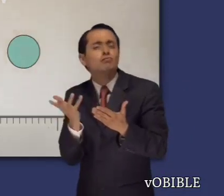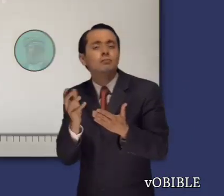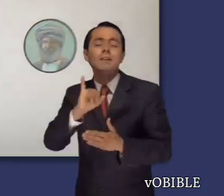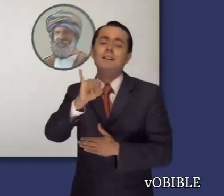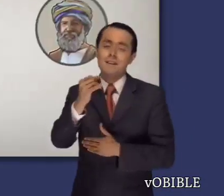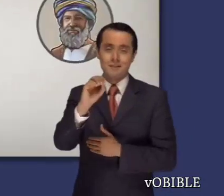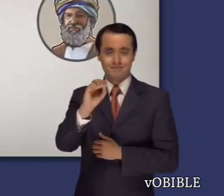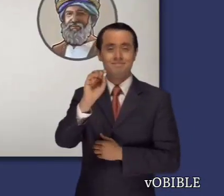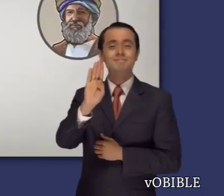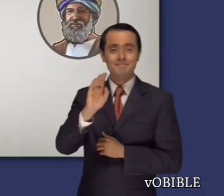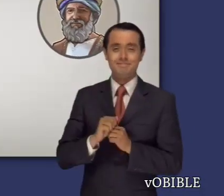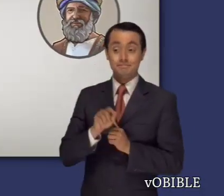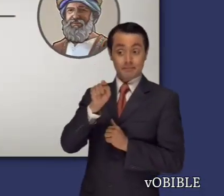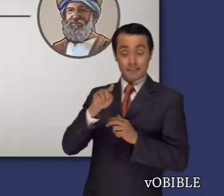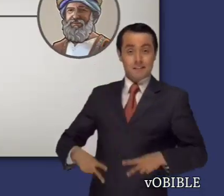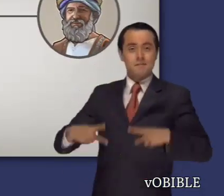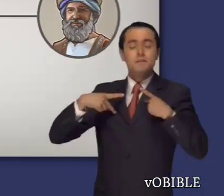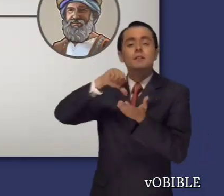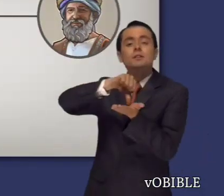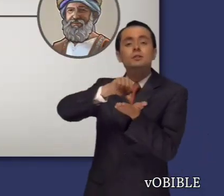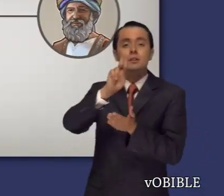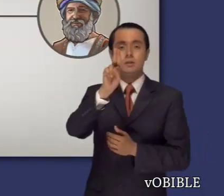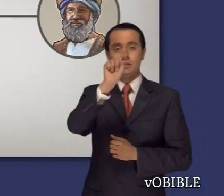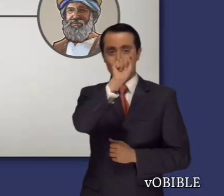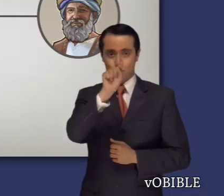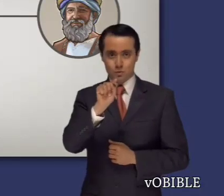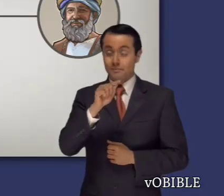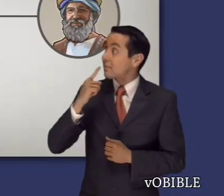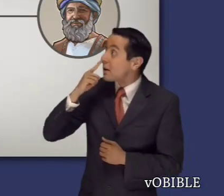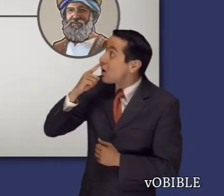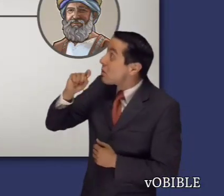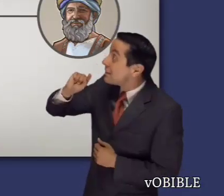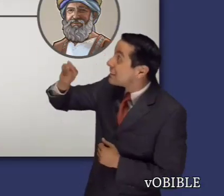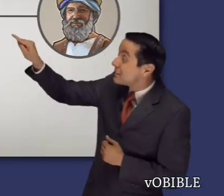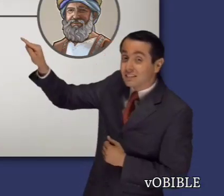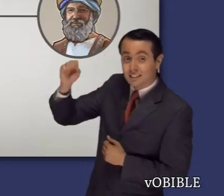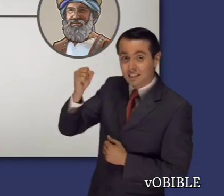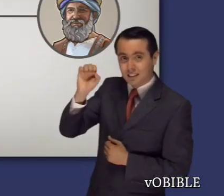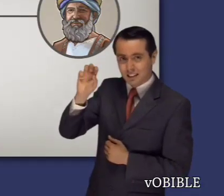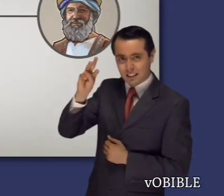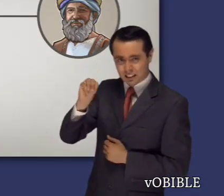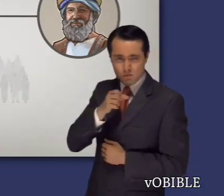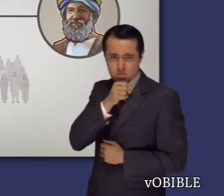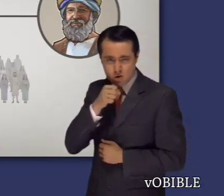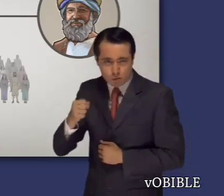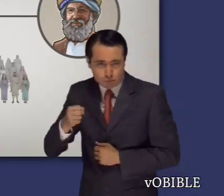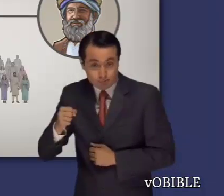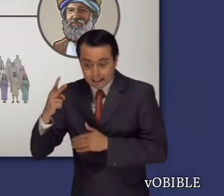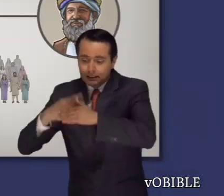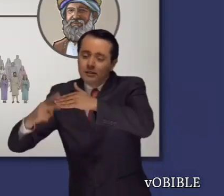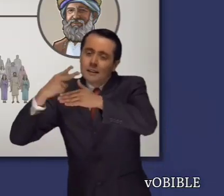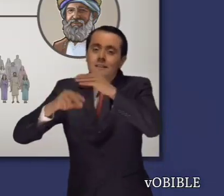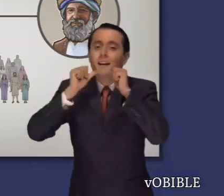Sem, quien fue antepasado de Abraham, probablemente también lo fue de Job. Aunque éste no era